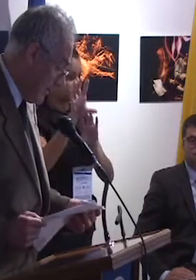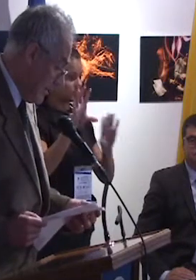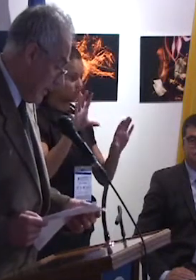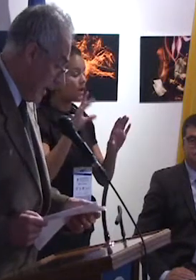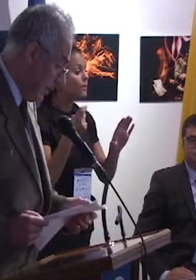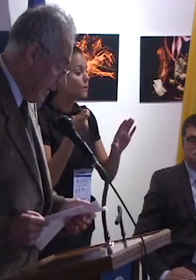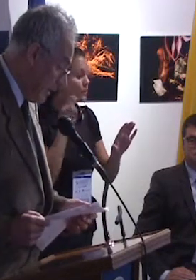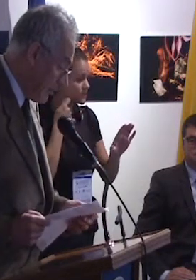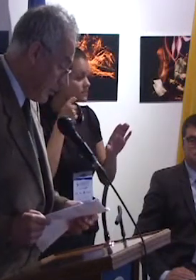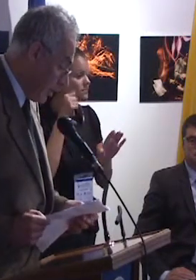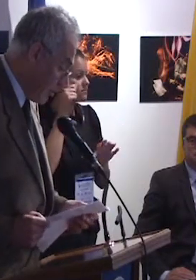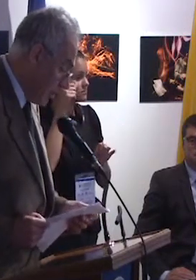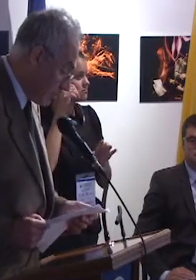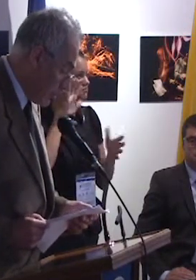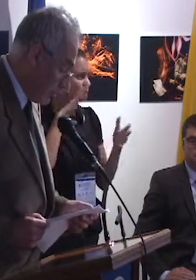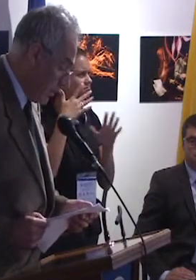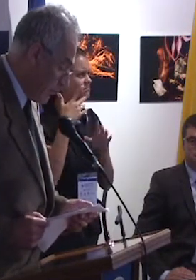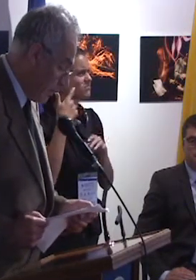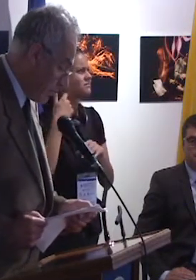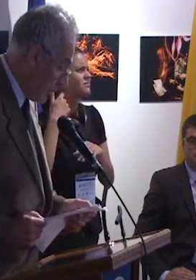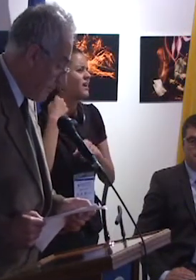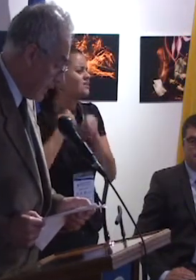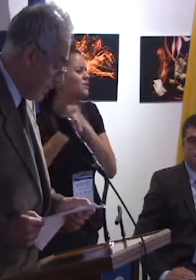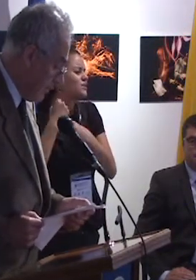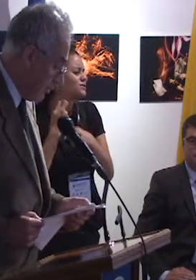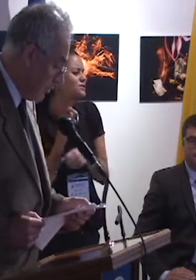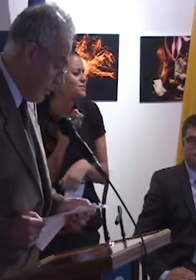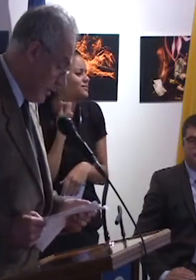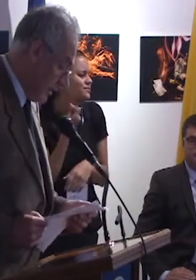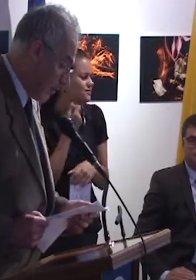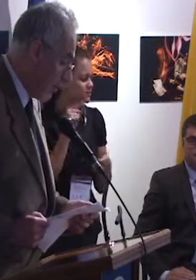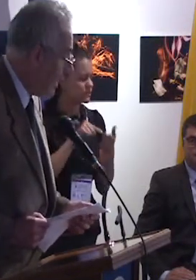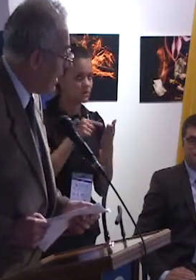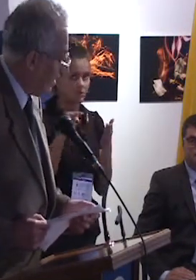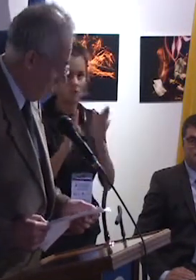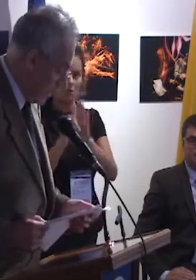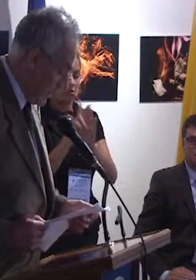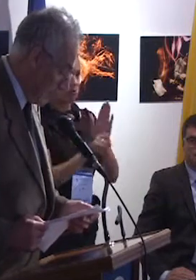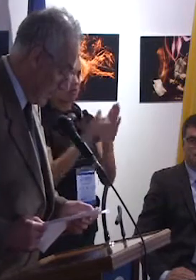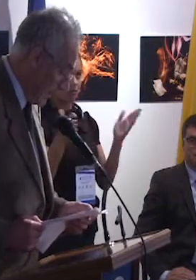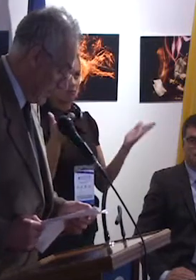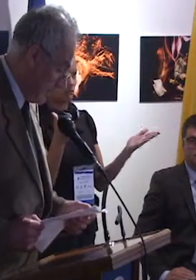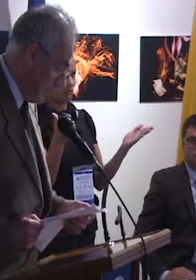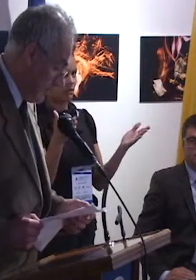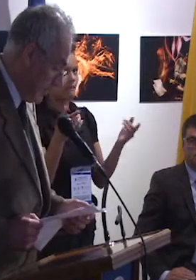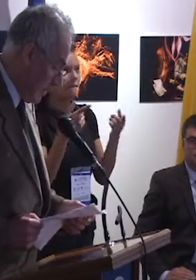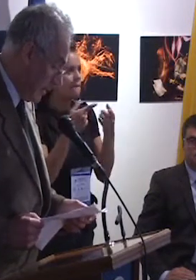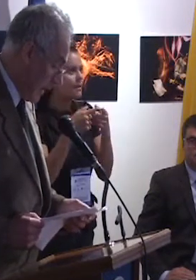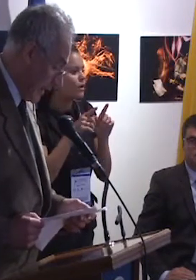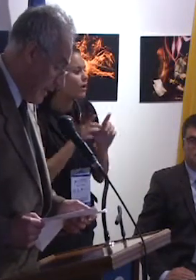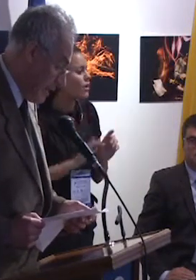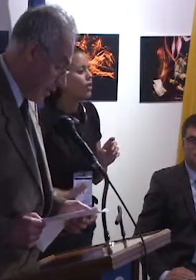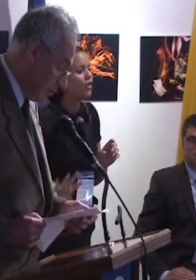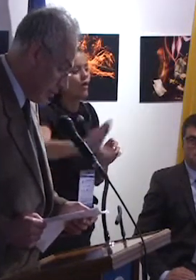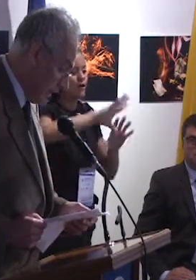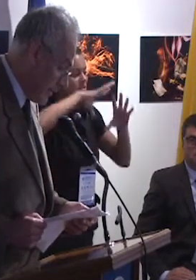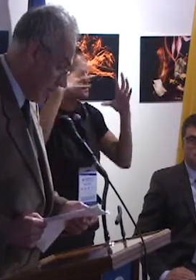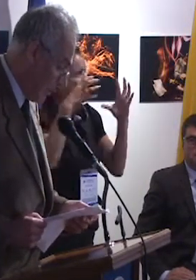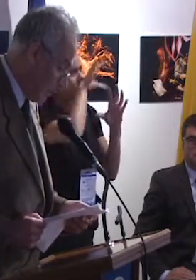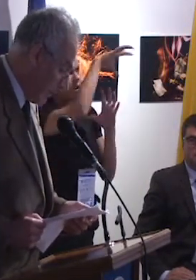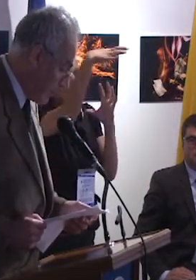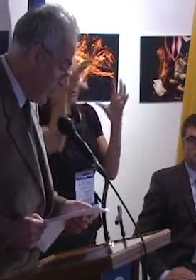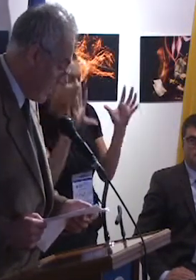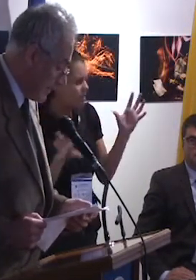décadas, amerita como ningún otro un esfuerzo compartido de todas las regiones del planeta. Las redes de